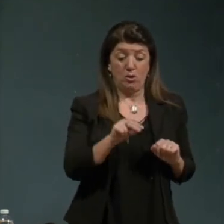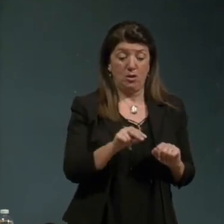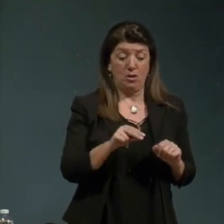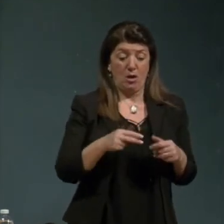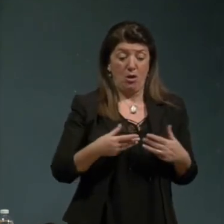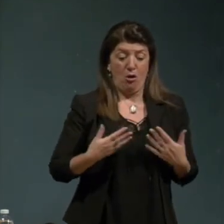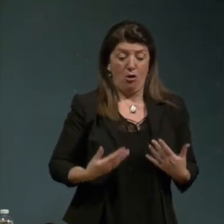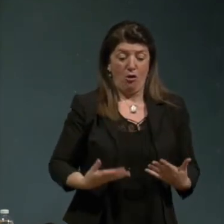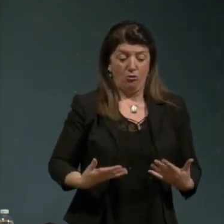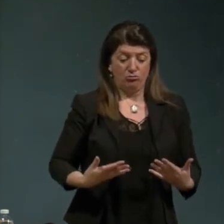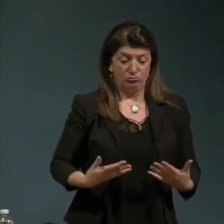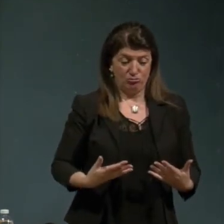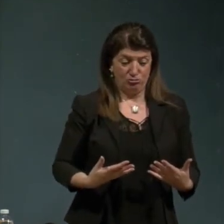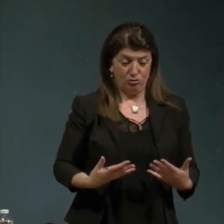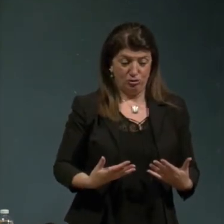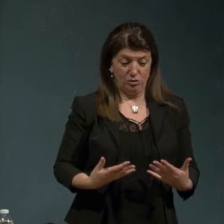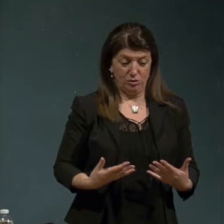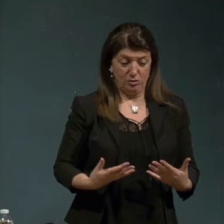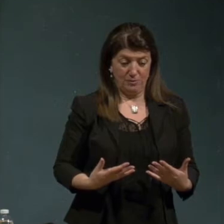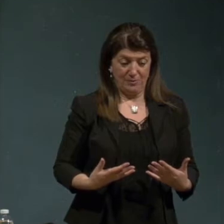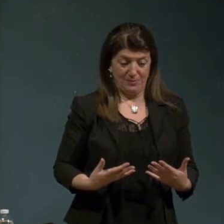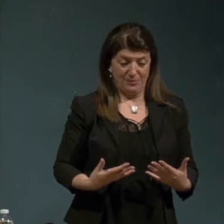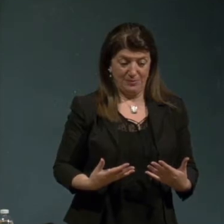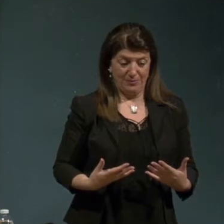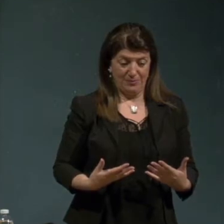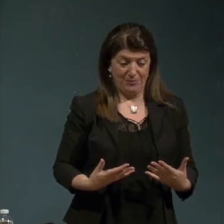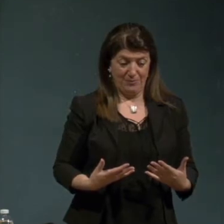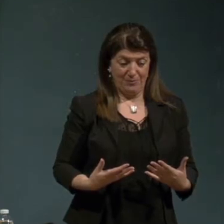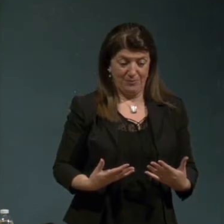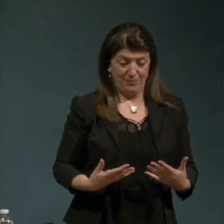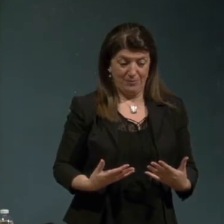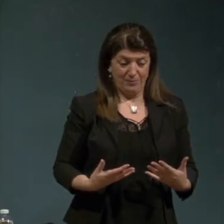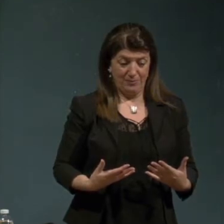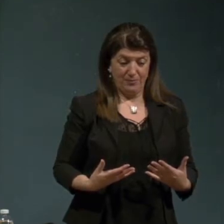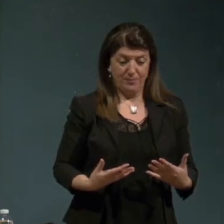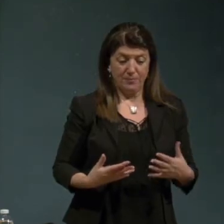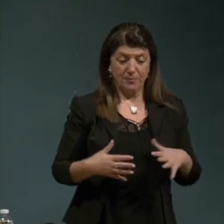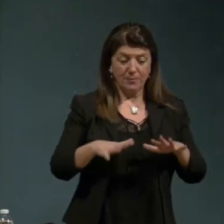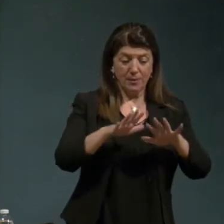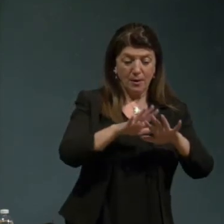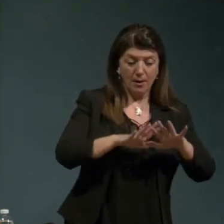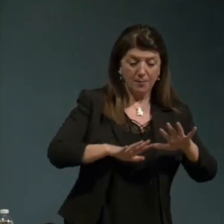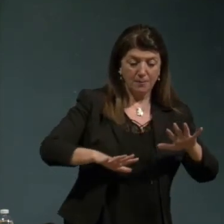non'è più niente dell